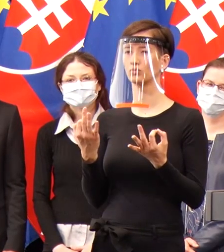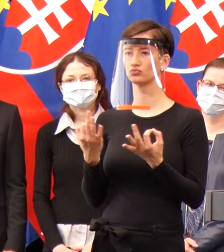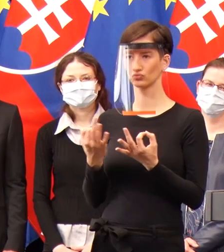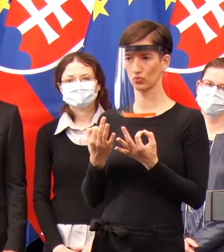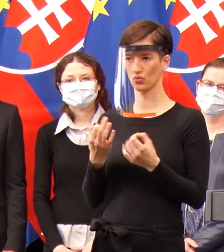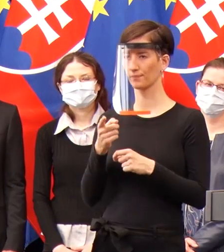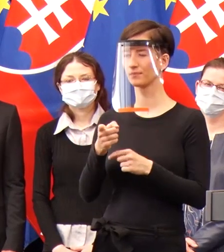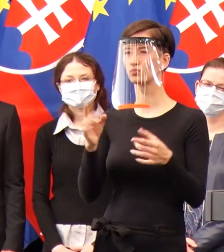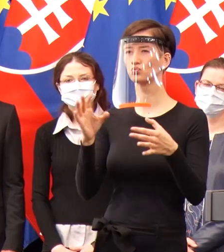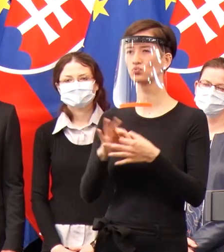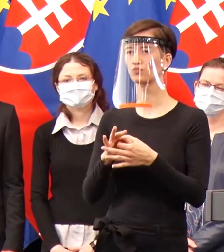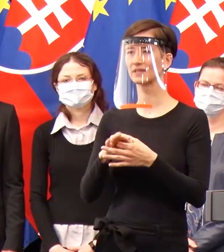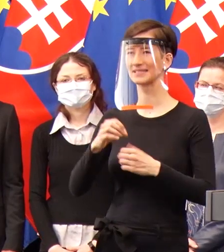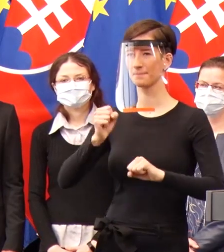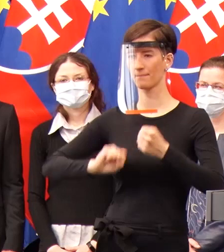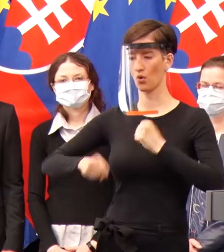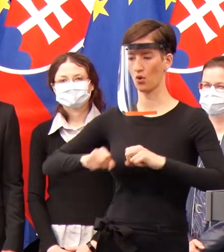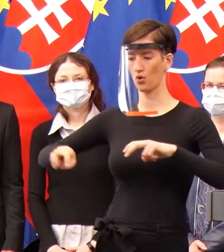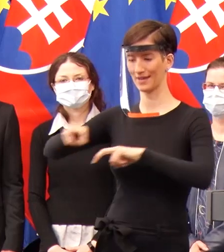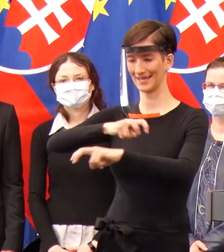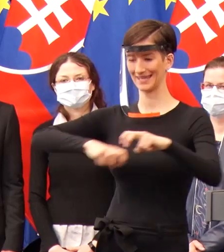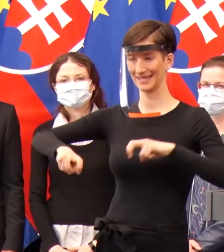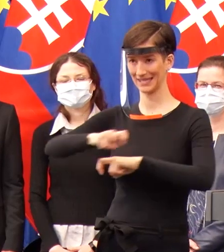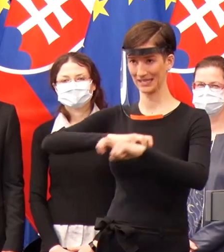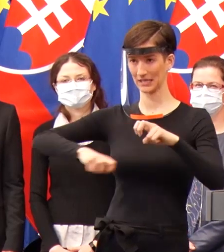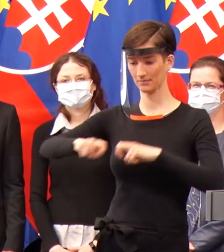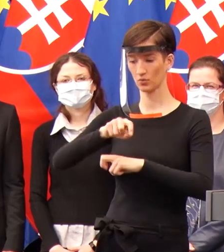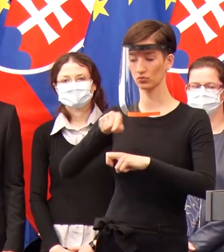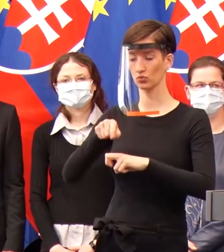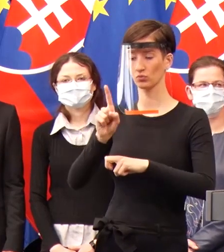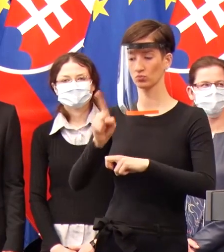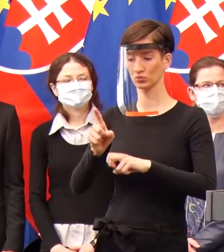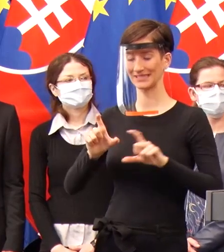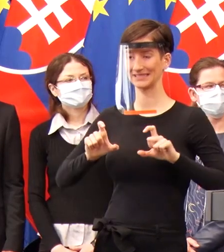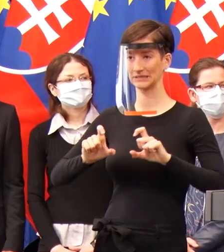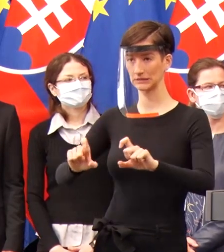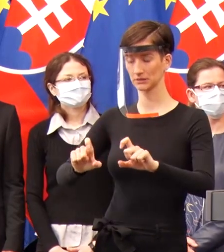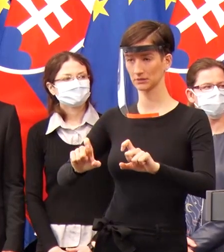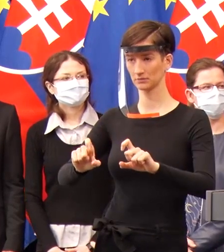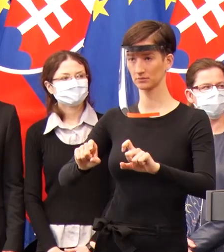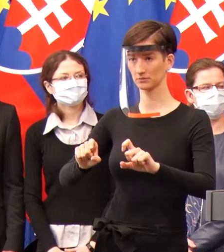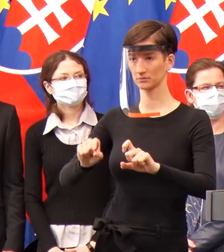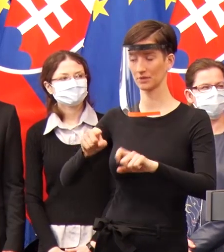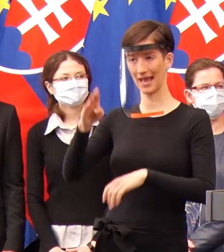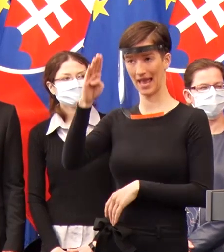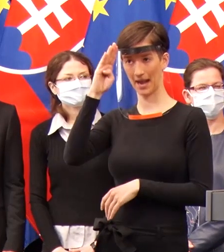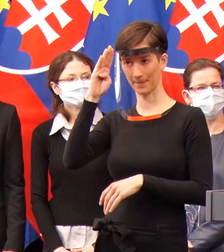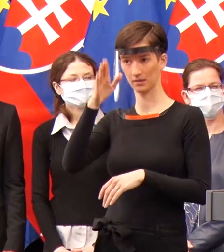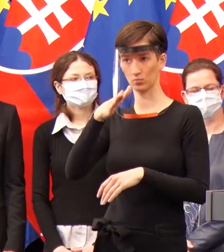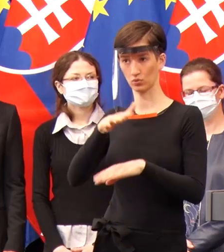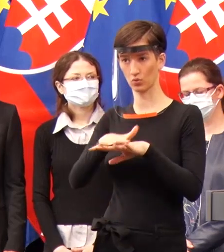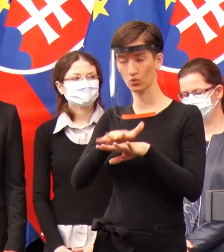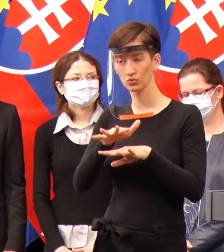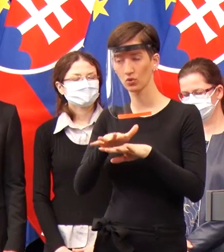spôsobom, má to byť obmedzované aj kontrolované armádov a podobne, alebo toto neboli odporúčania epidemiologov, alebo teda